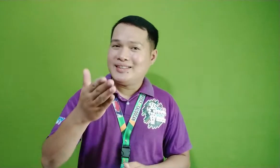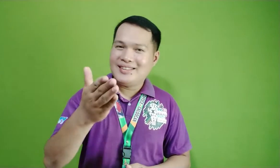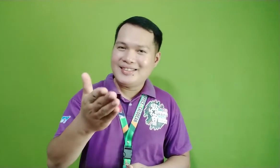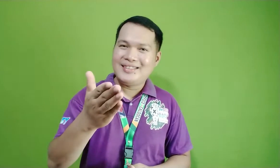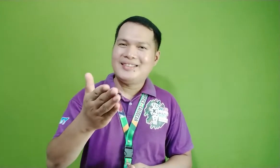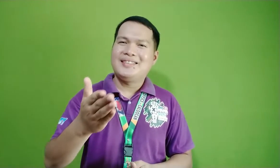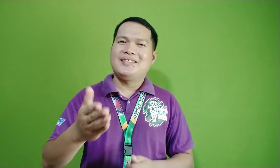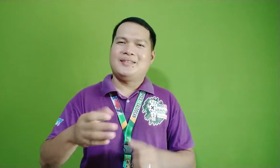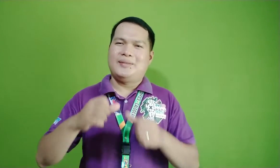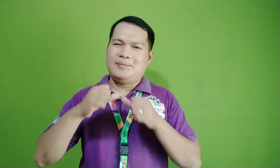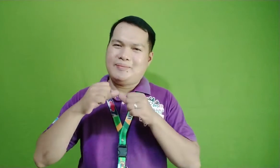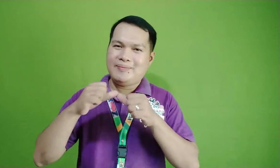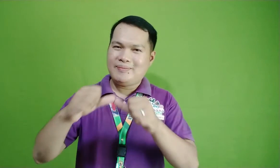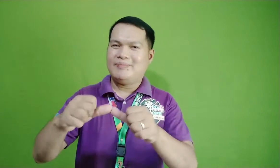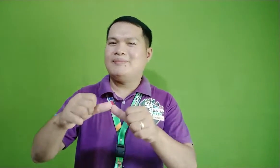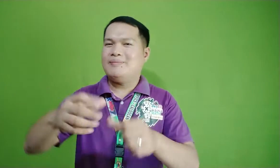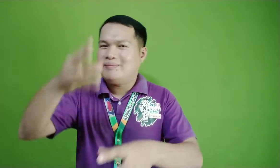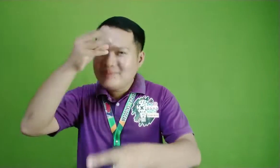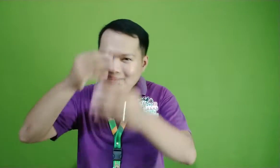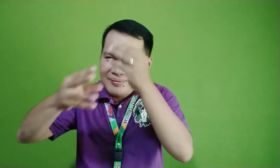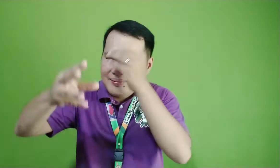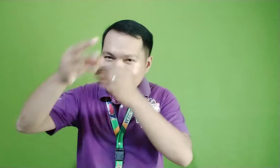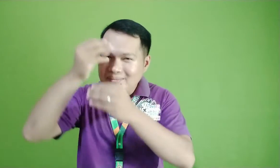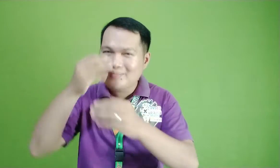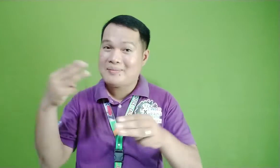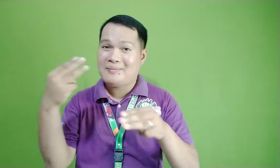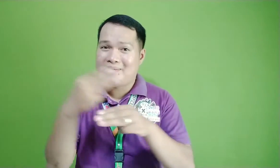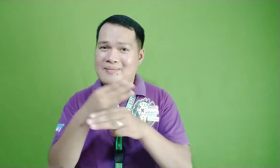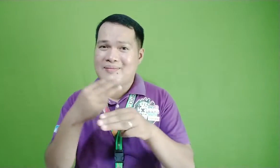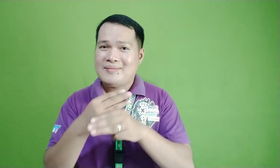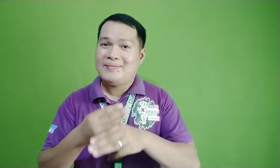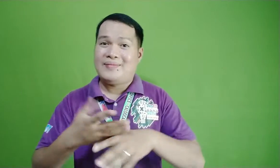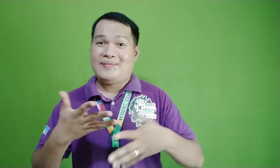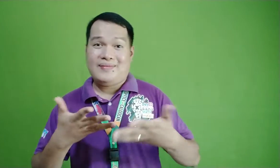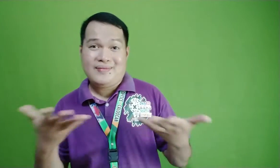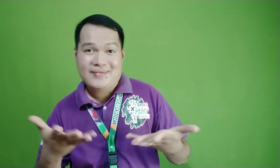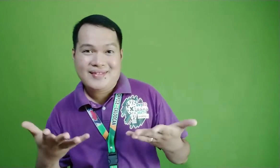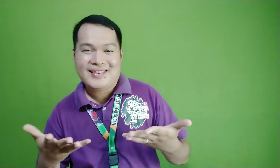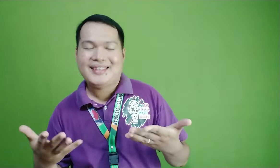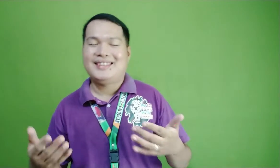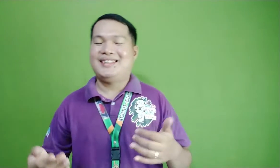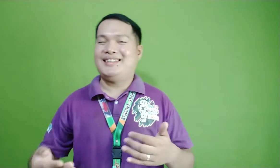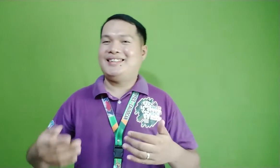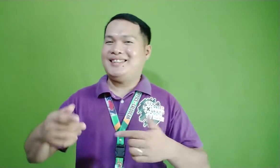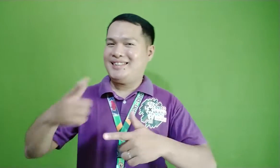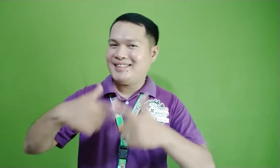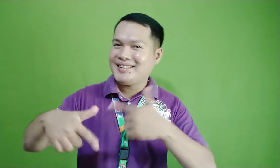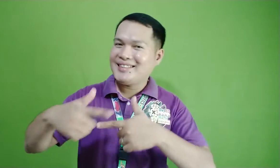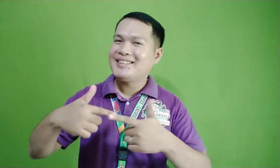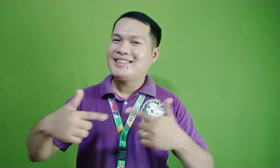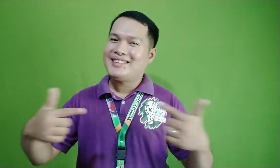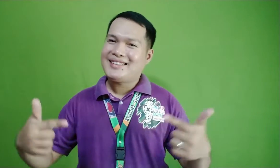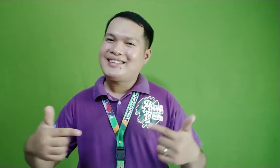Kayo ay patuloy na mag-aral ng math sa sign language.